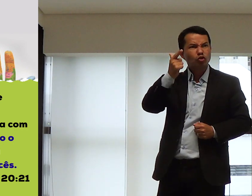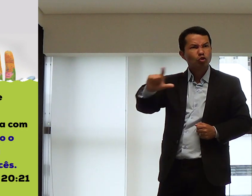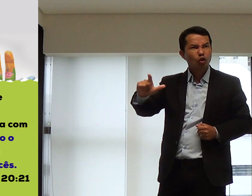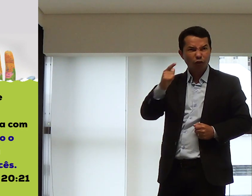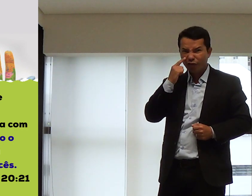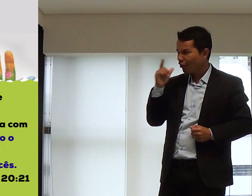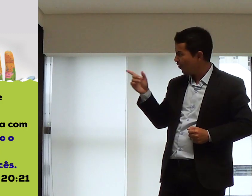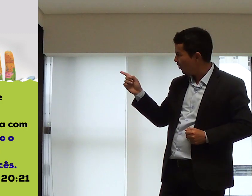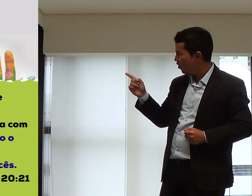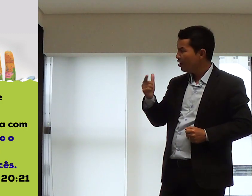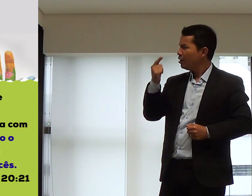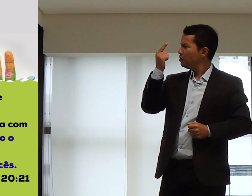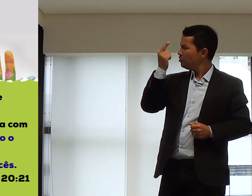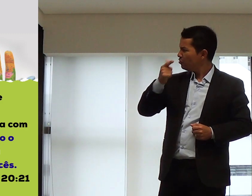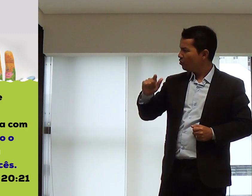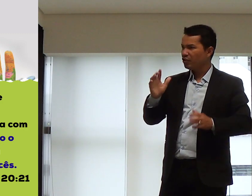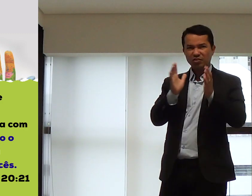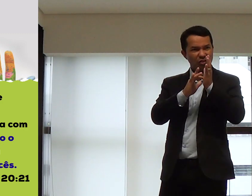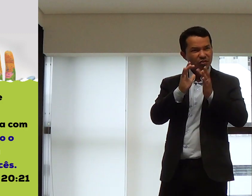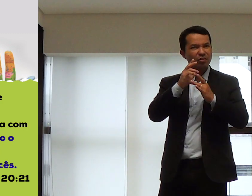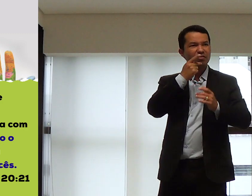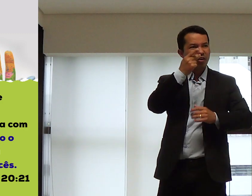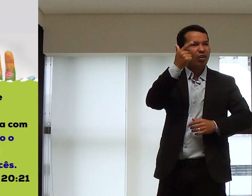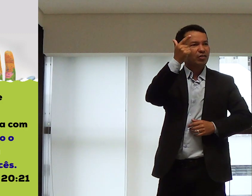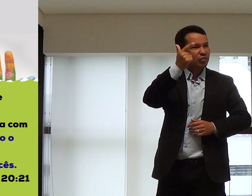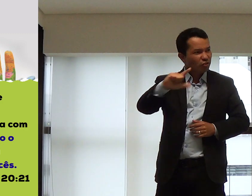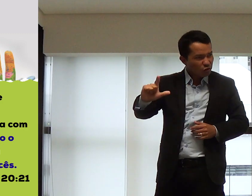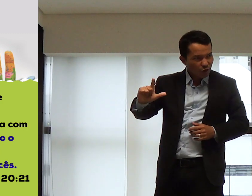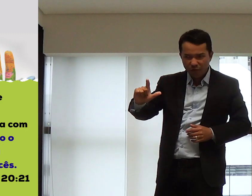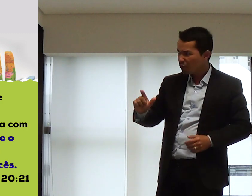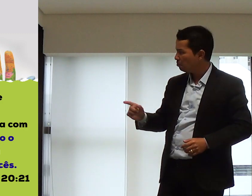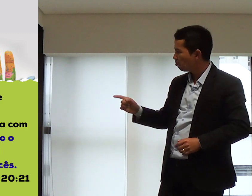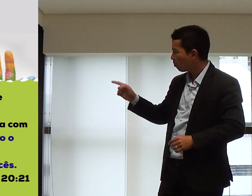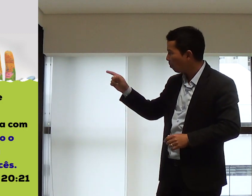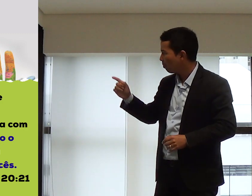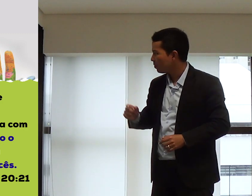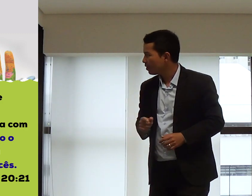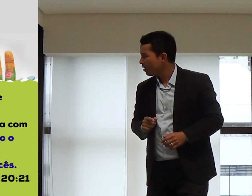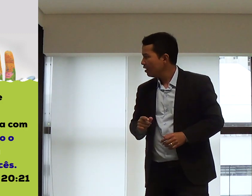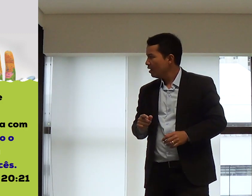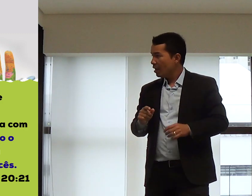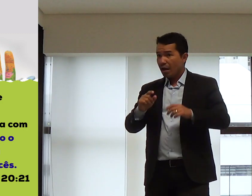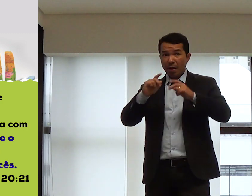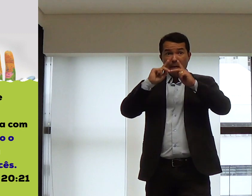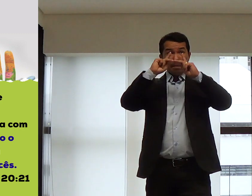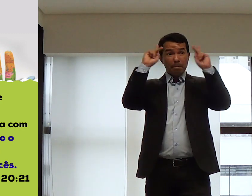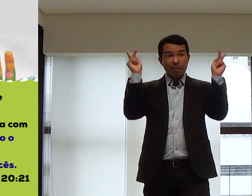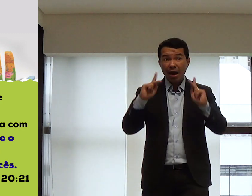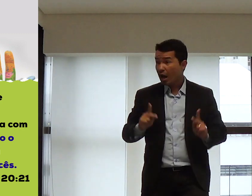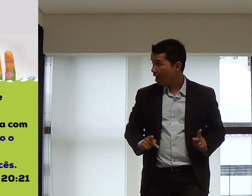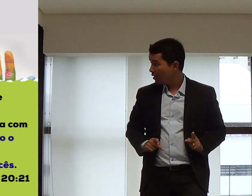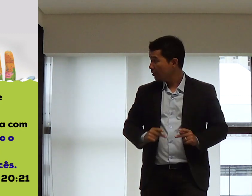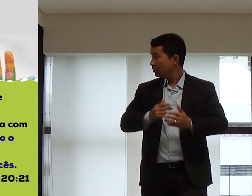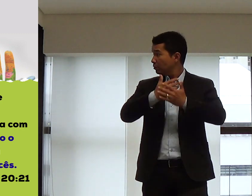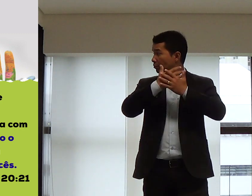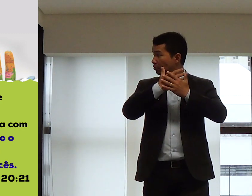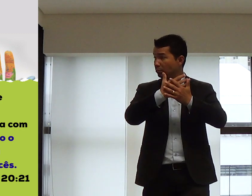Então, assim como o Pai me enviou, eu também digo. Ele fala,